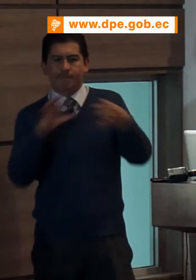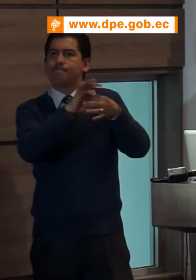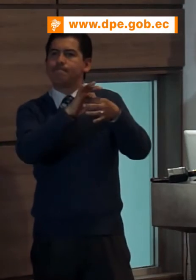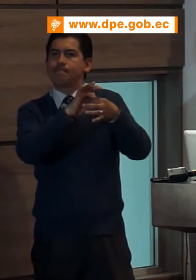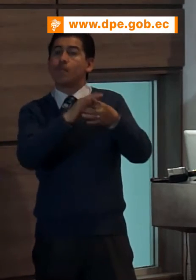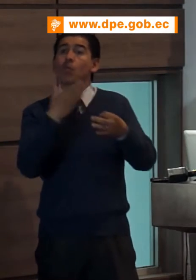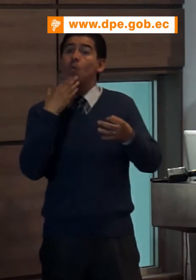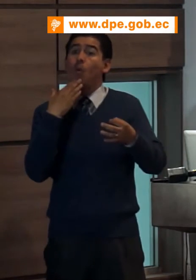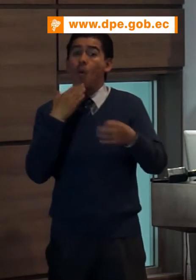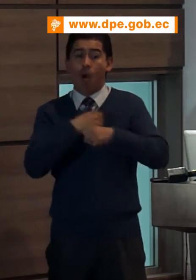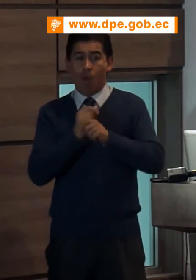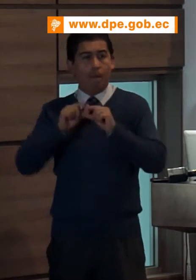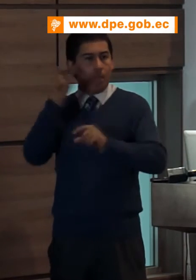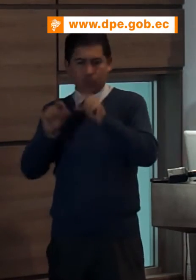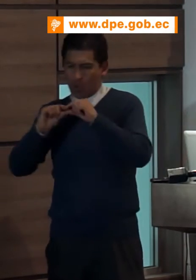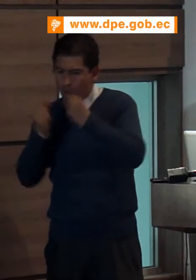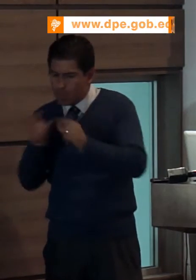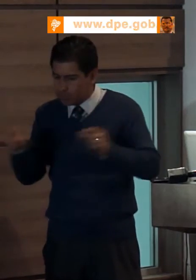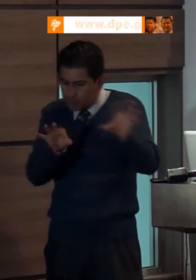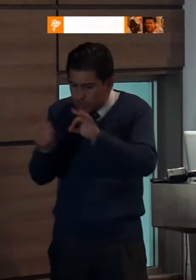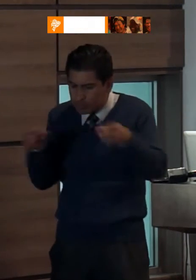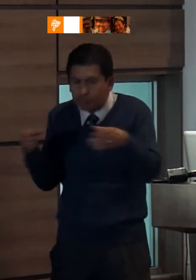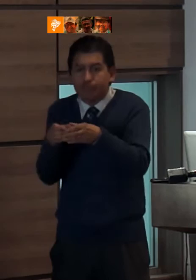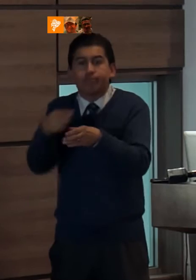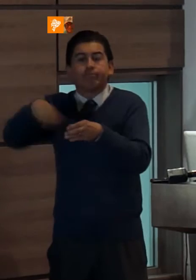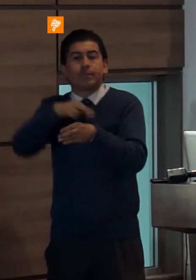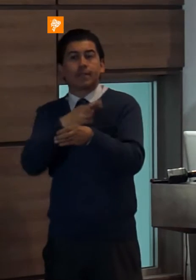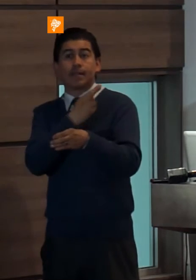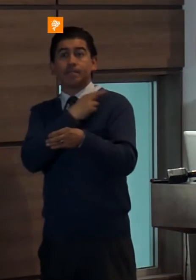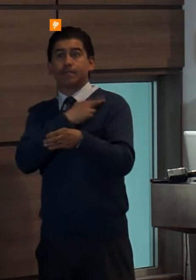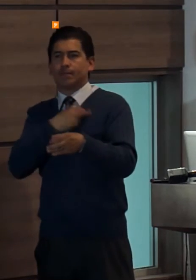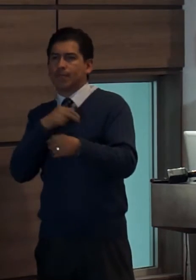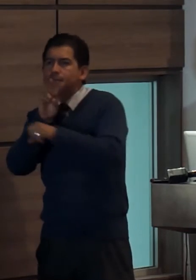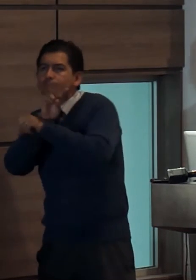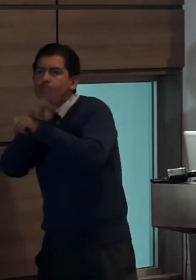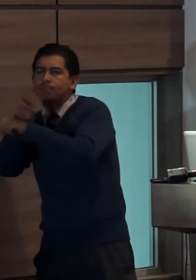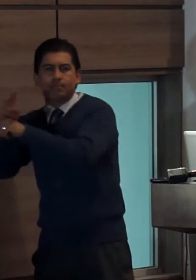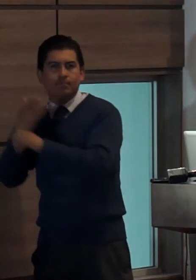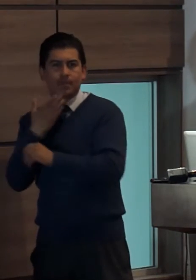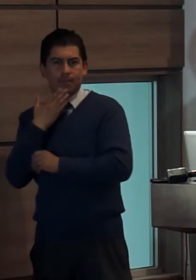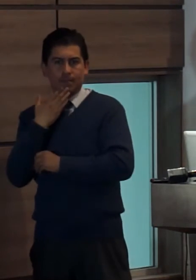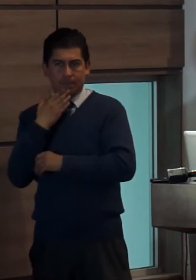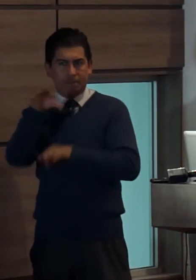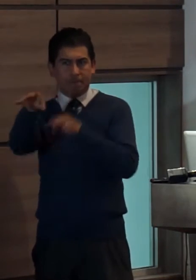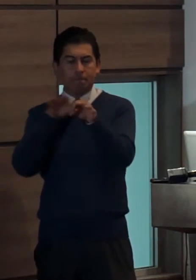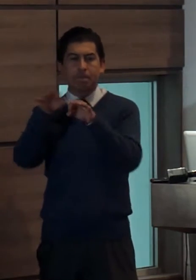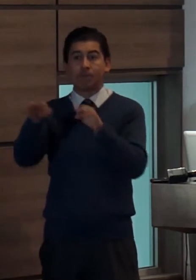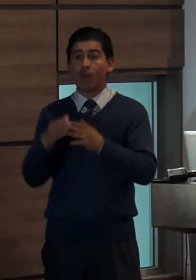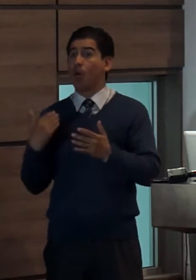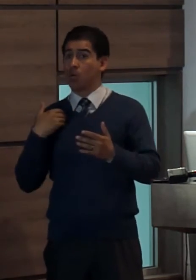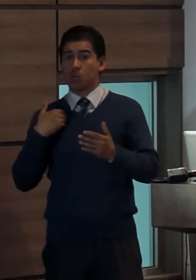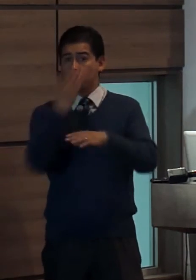del Laboratorio de Comunicación y Derechos Humanos este laboratorio tiene por objeto analizar la